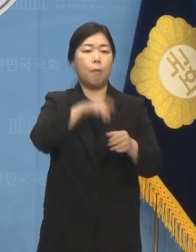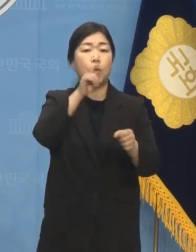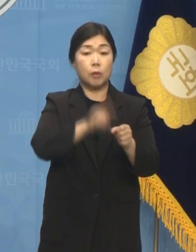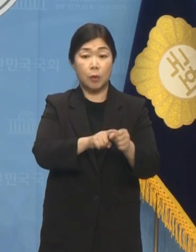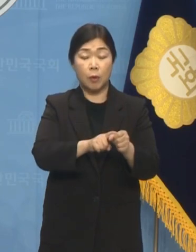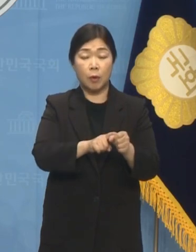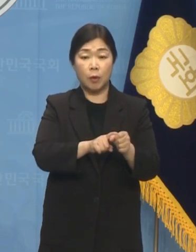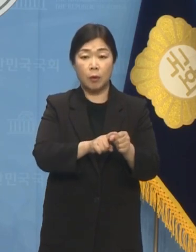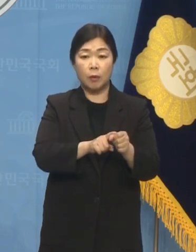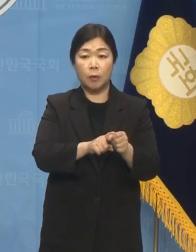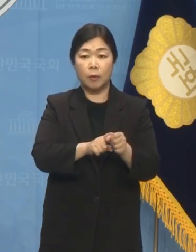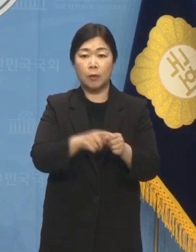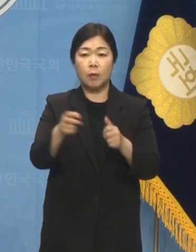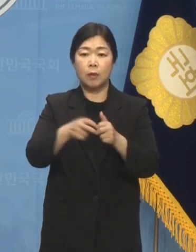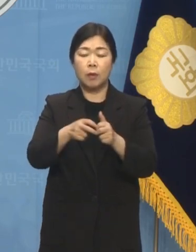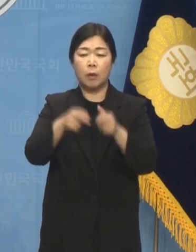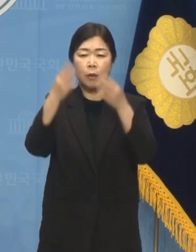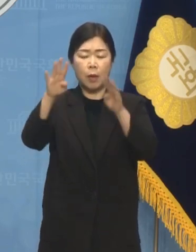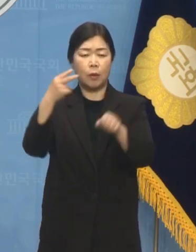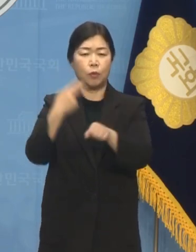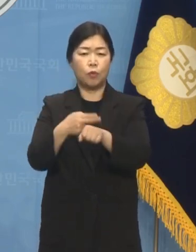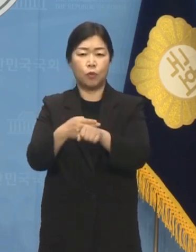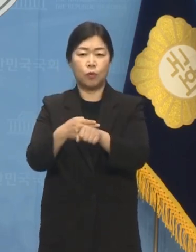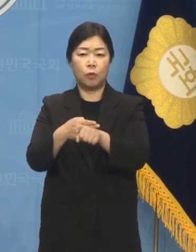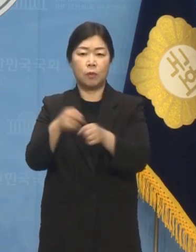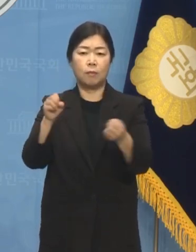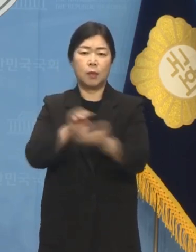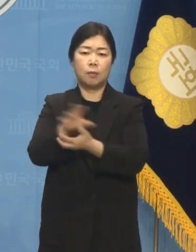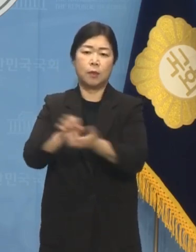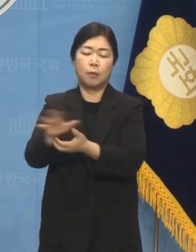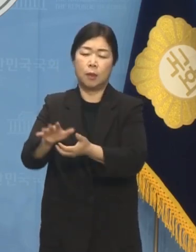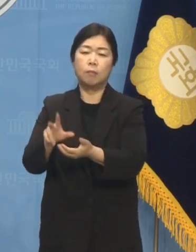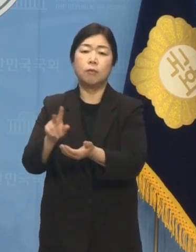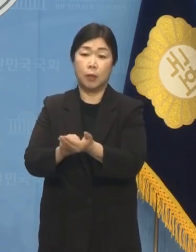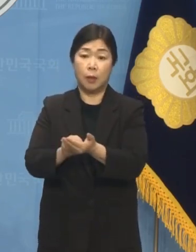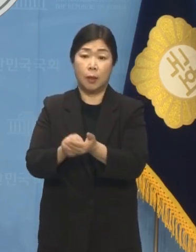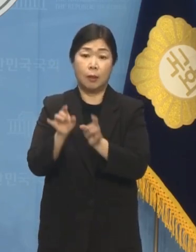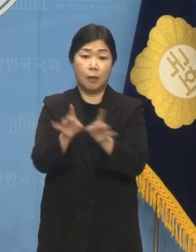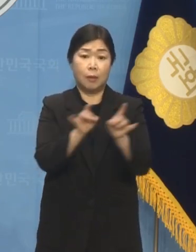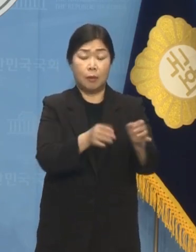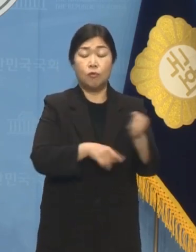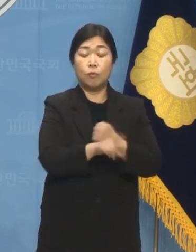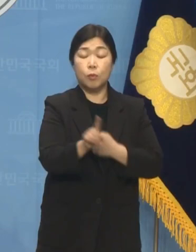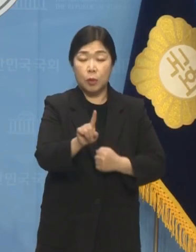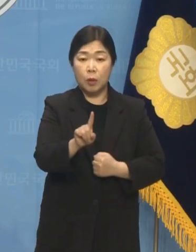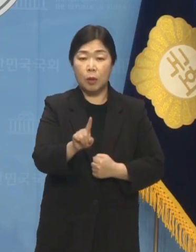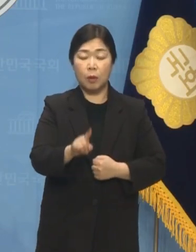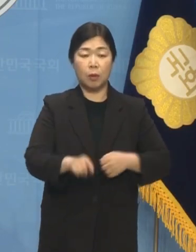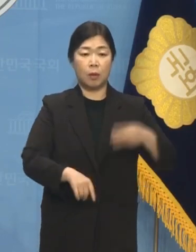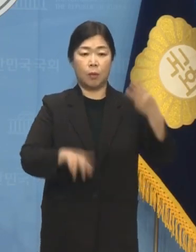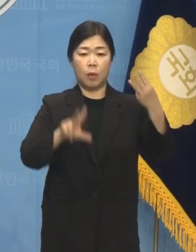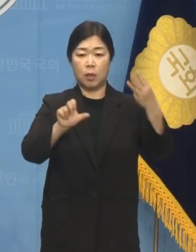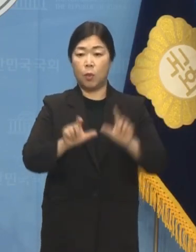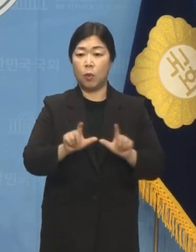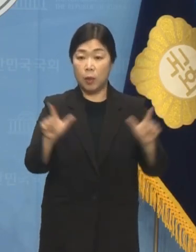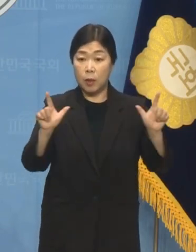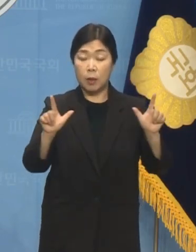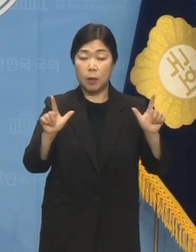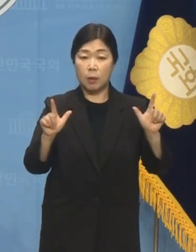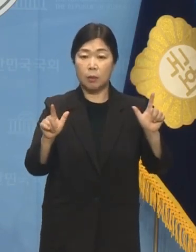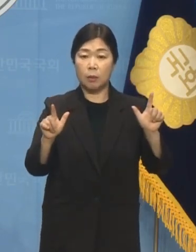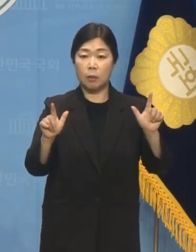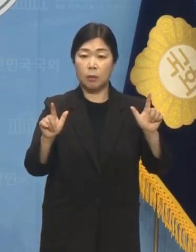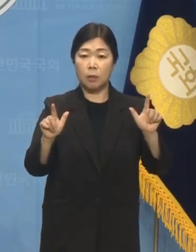의대 교수들의 집단 사직서 제출이 예고되었던 25일을 하루 앞두고 어제